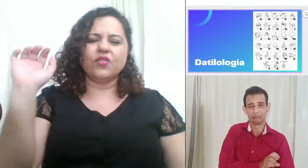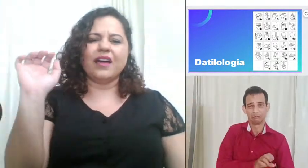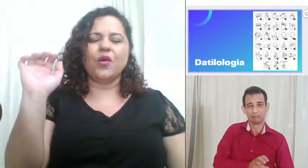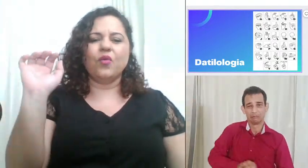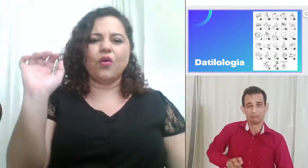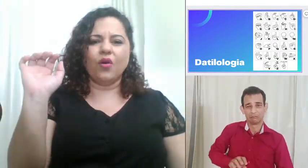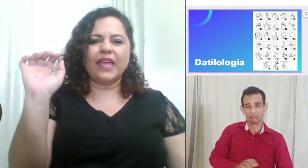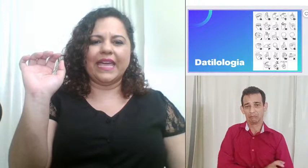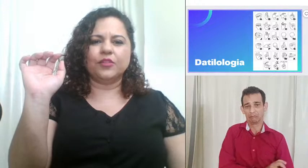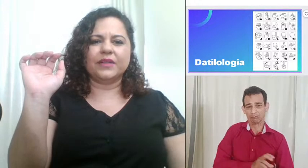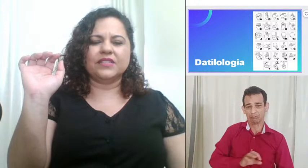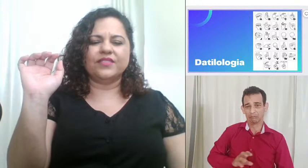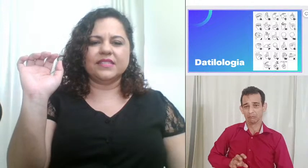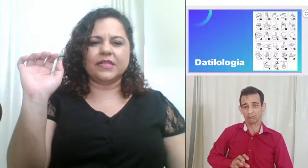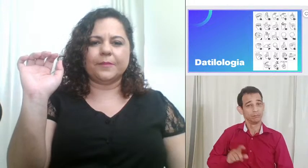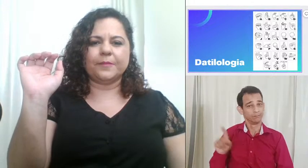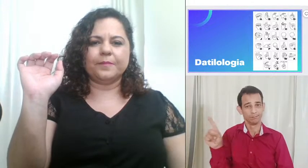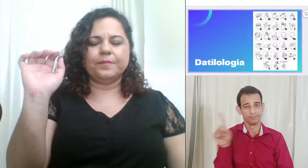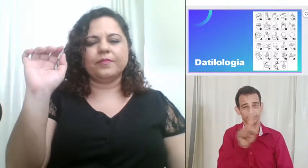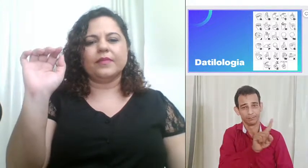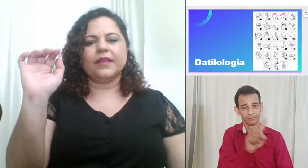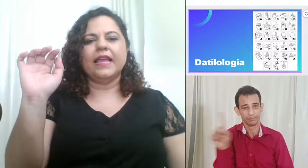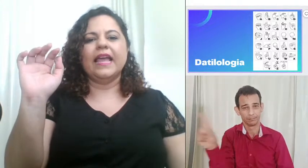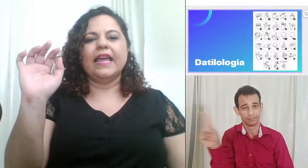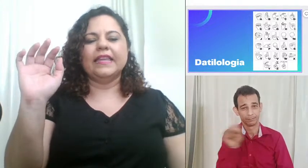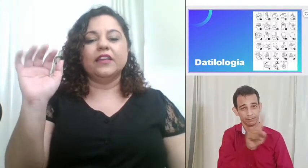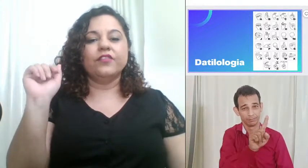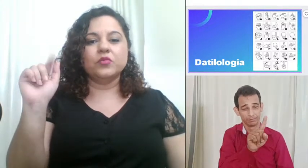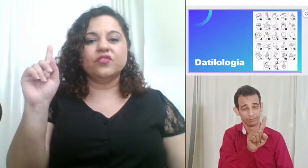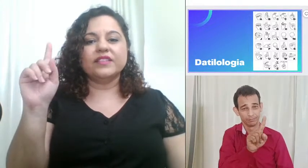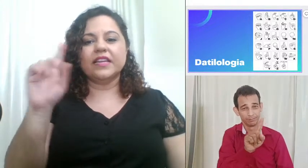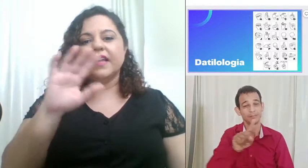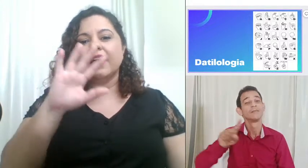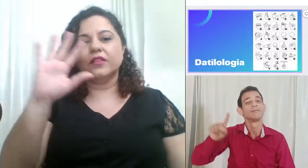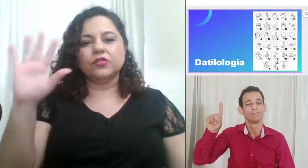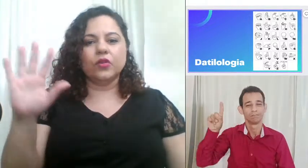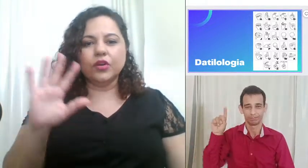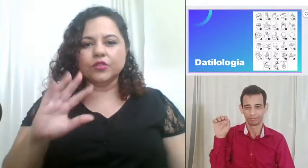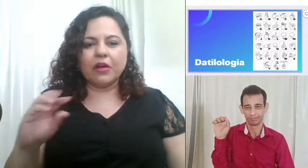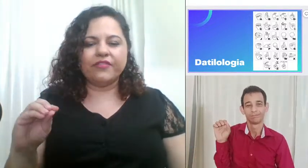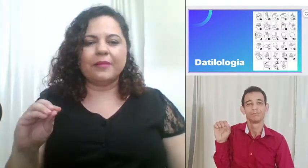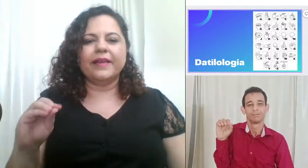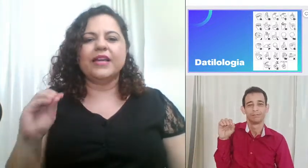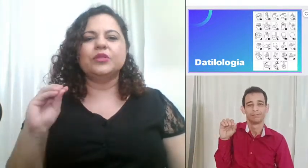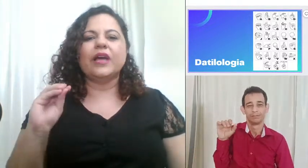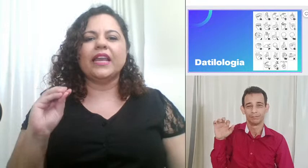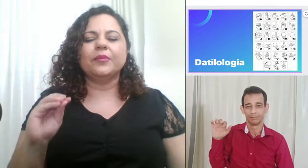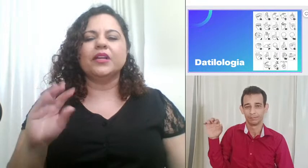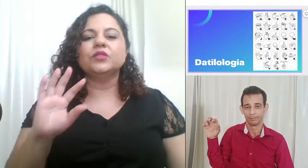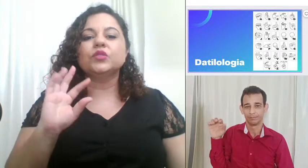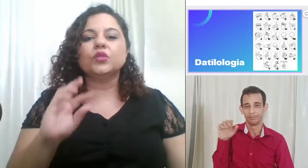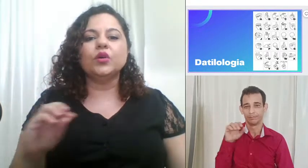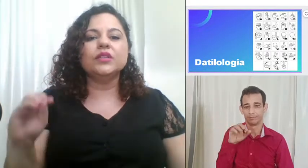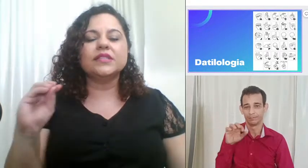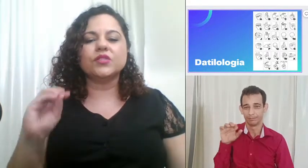local correto pra se fazer então vamos fazer todo o alfabeto relembrando todas as